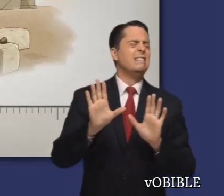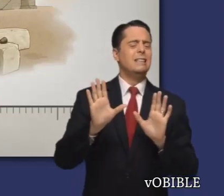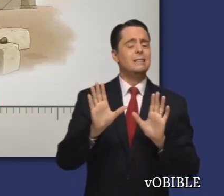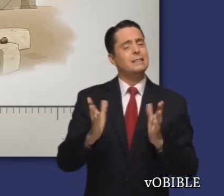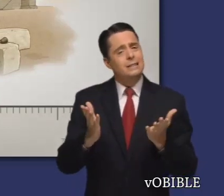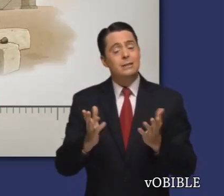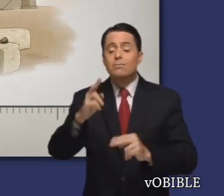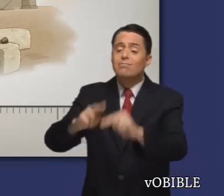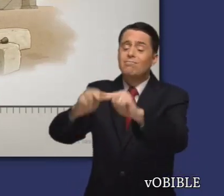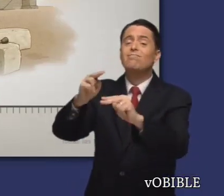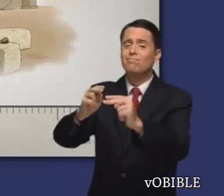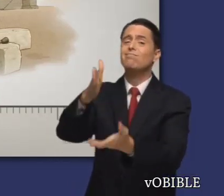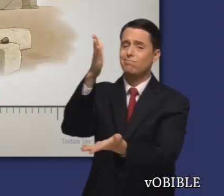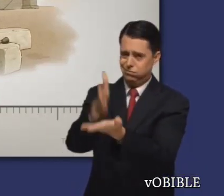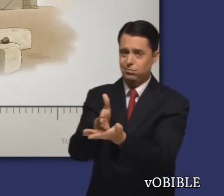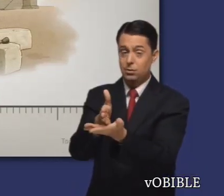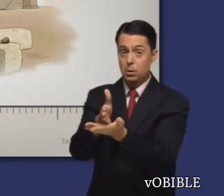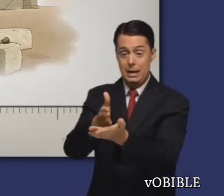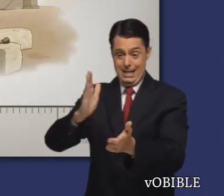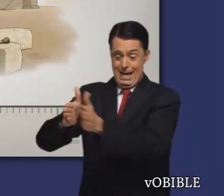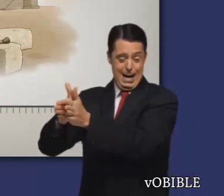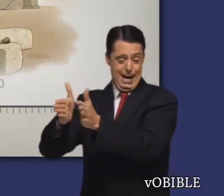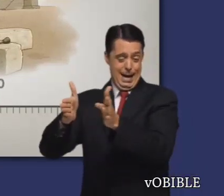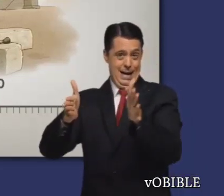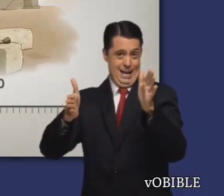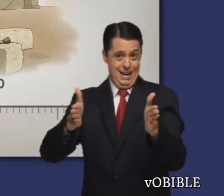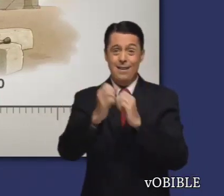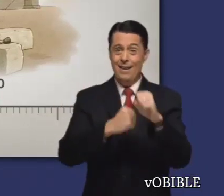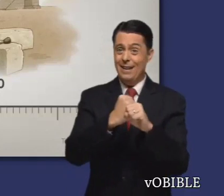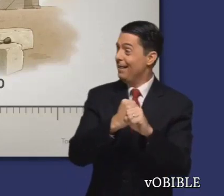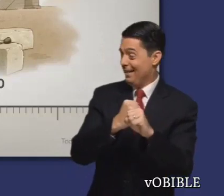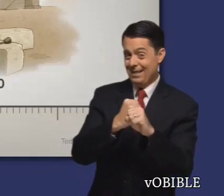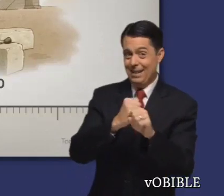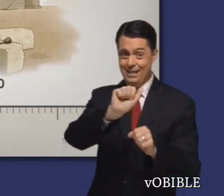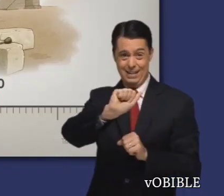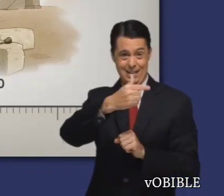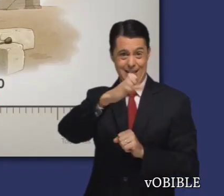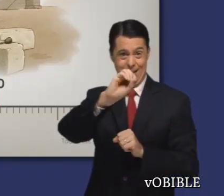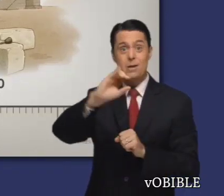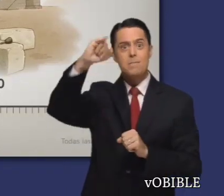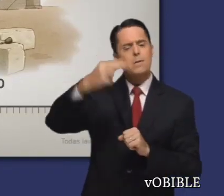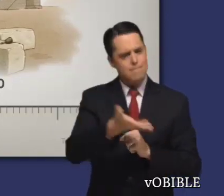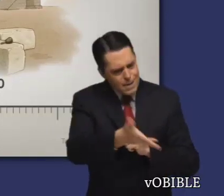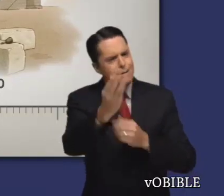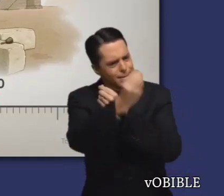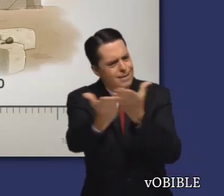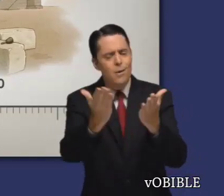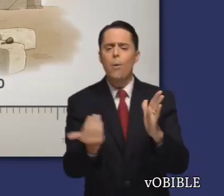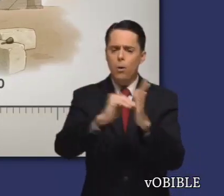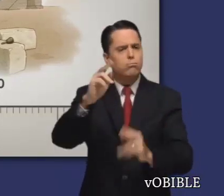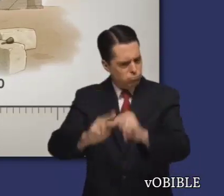apatía de los judíos y a la oposición de sus enemigos. En el año 520, Jehová utilizó a